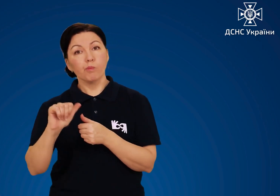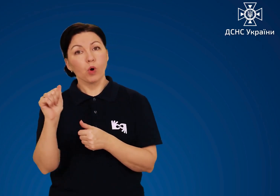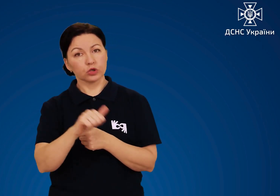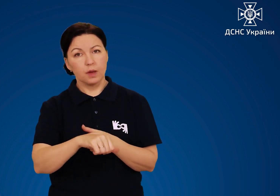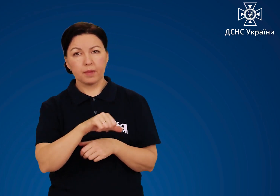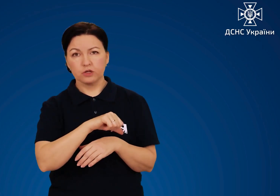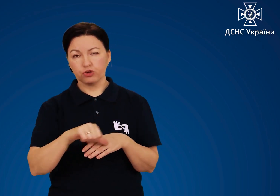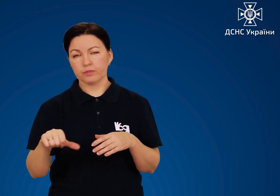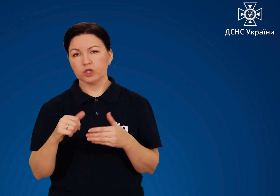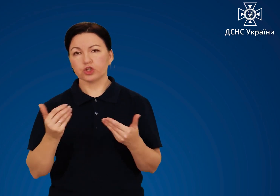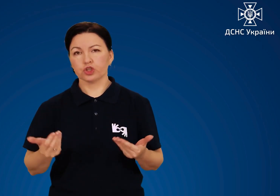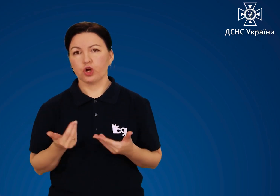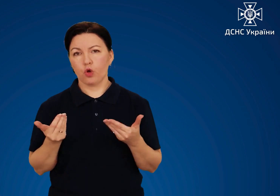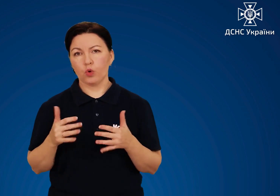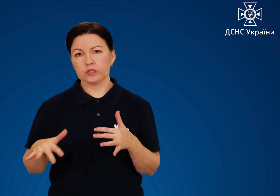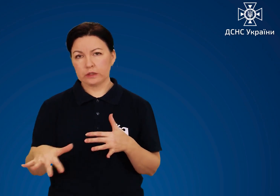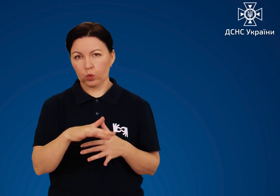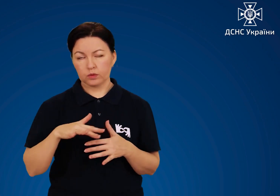поза межами жилої зони.